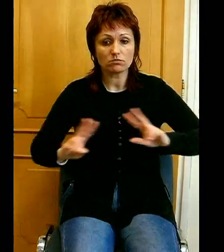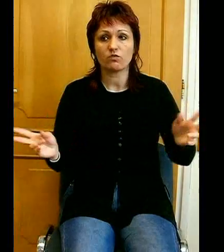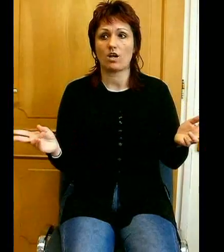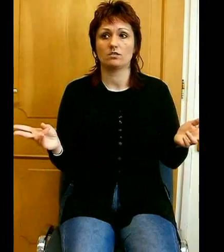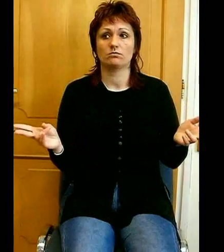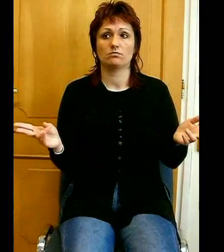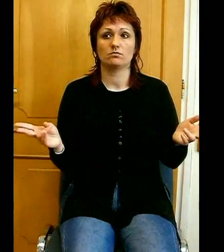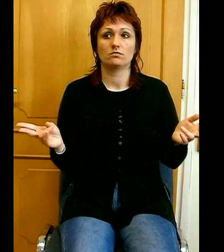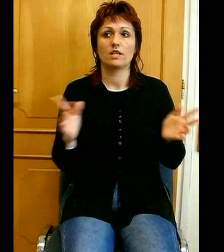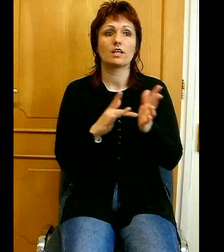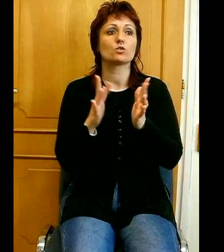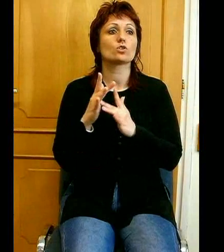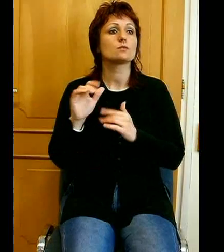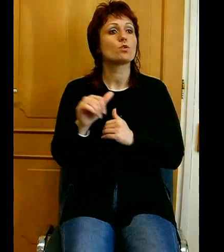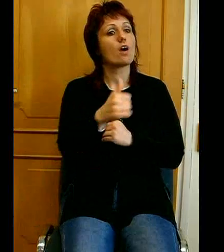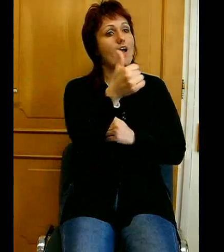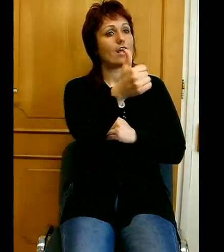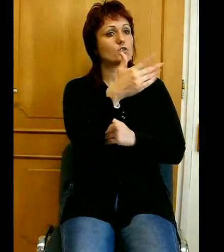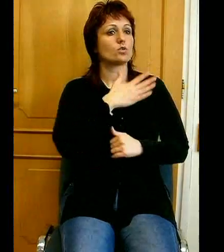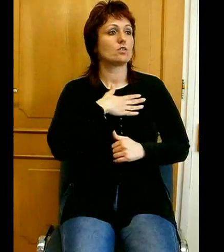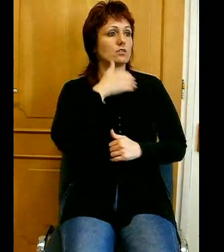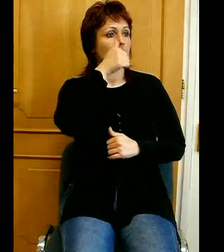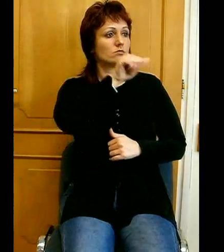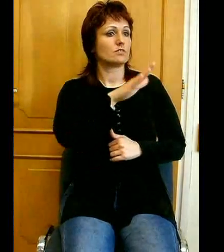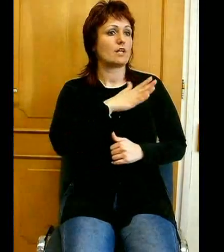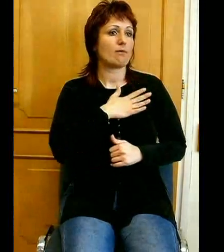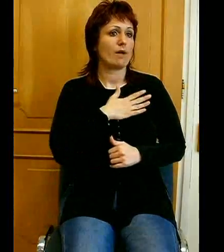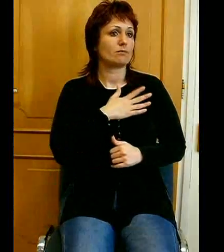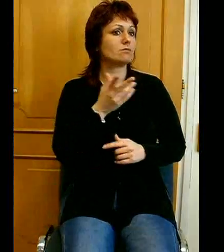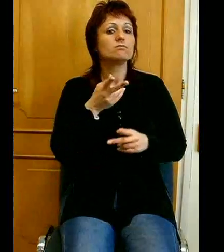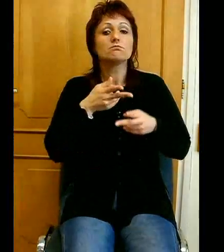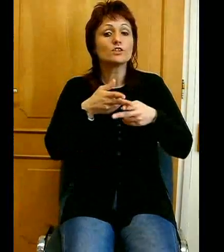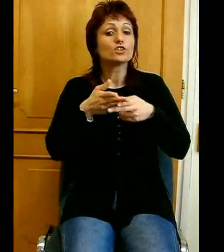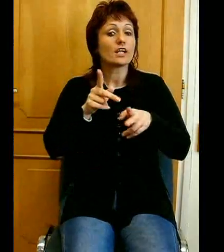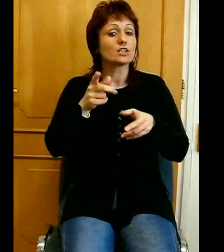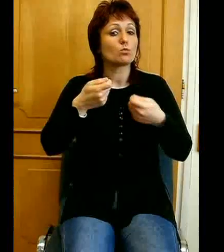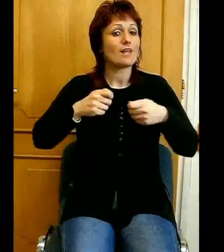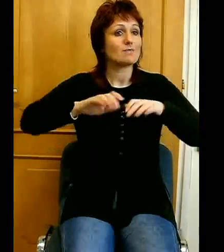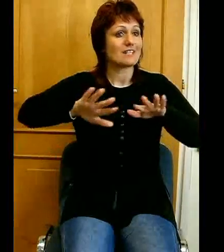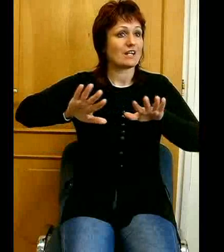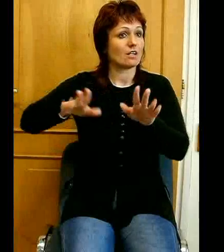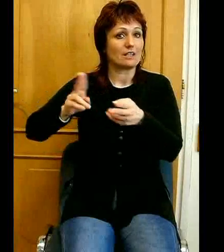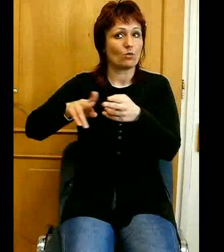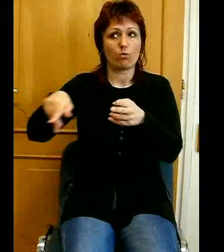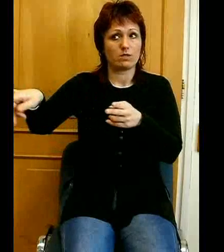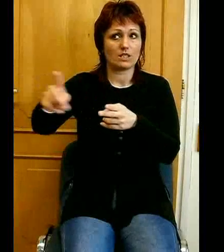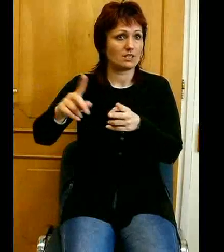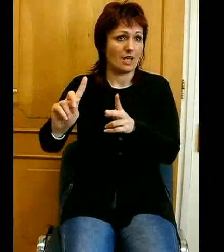ő népe. De nem zárja ki a segítésből a többét sem. A pogányokat sem. Ez a